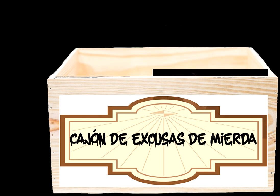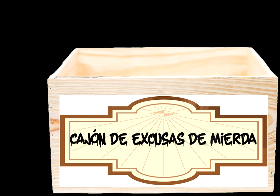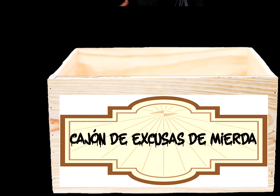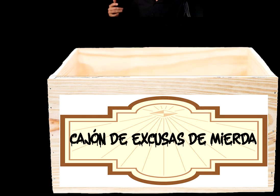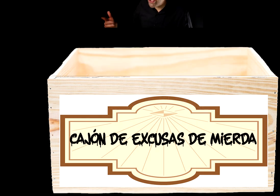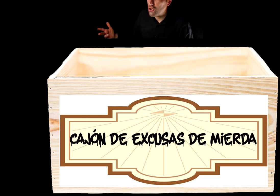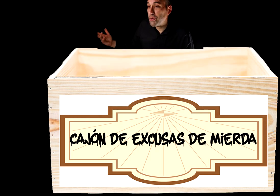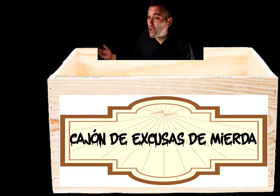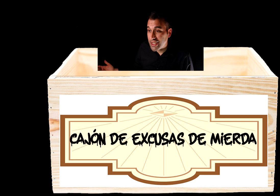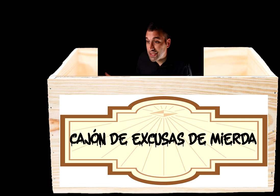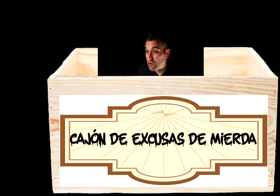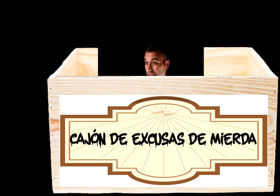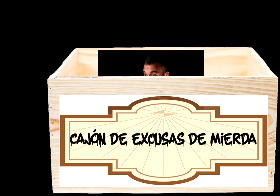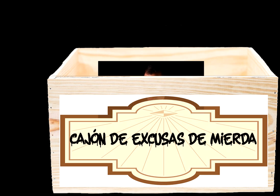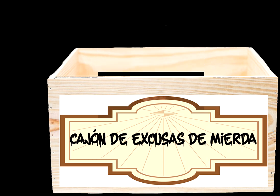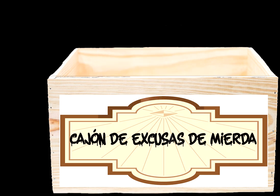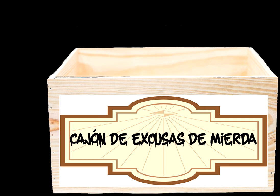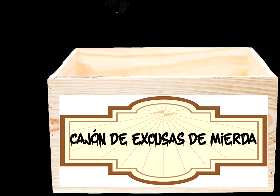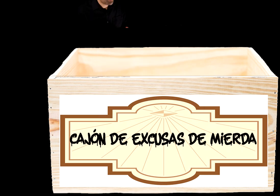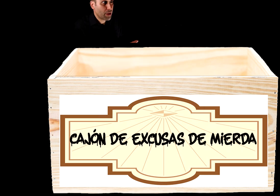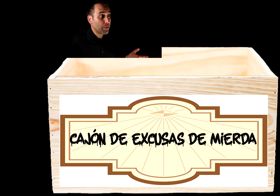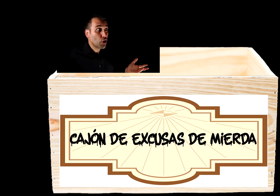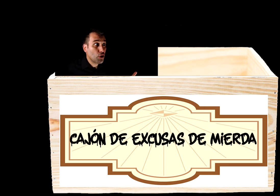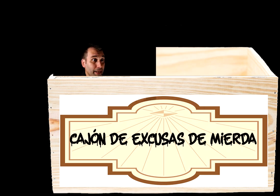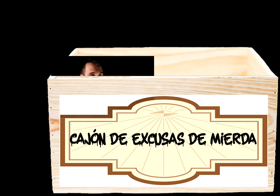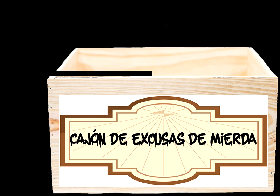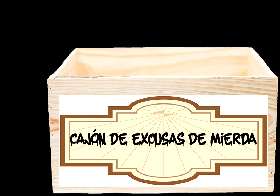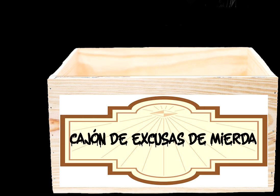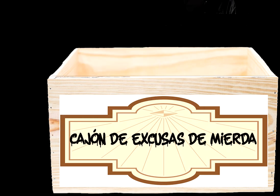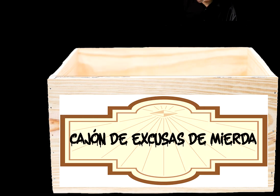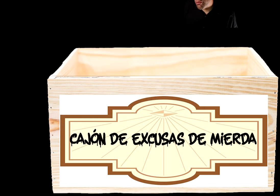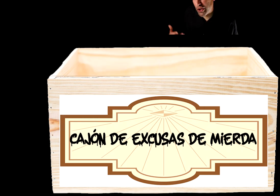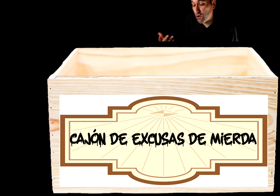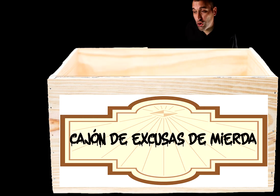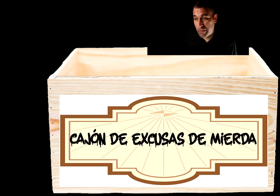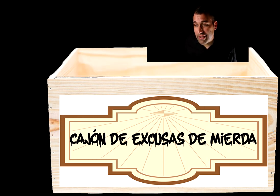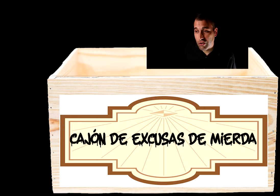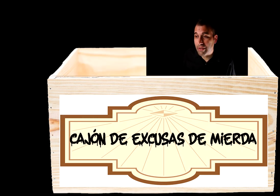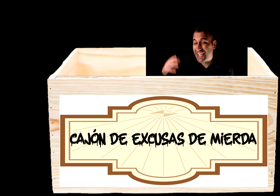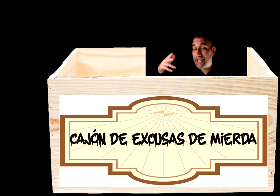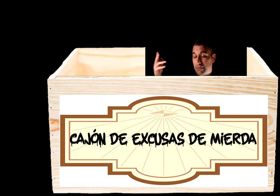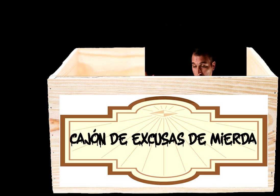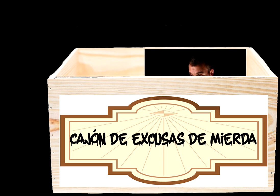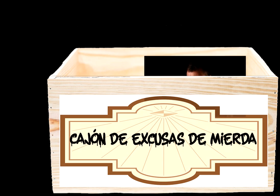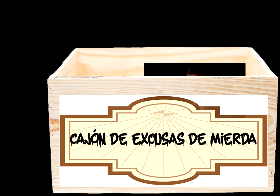¿No tenía otra opción en esa situación? ¿Solo era una broma? ¿Hay que perdonarlo porque todos merecen una vigésima oportunidad?